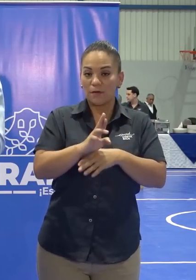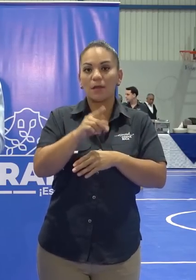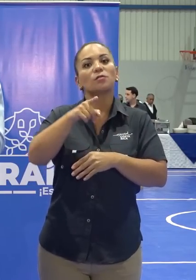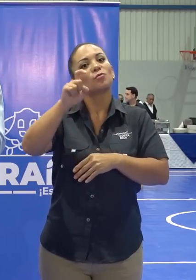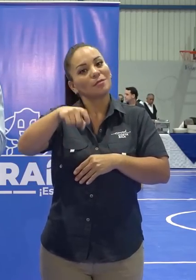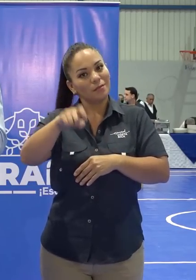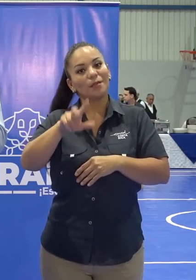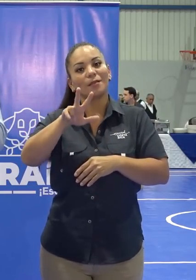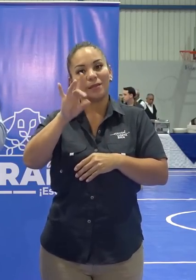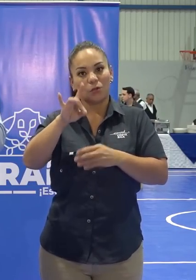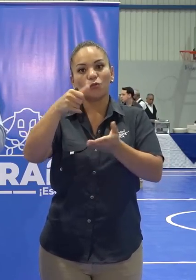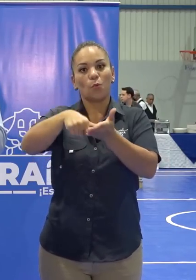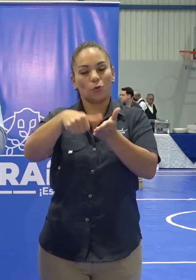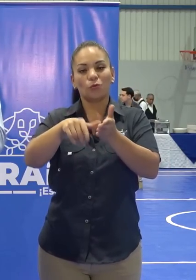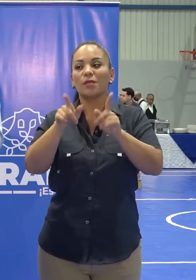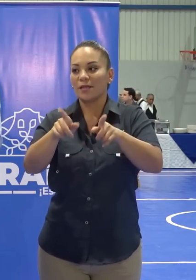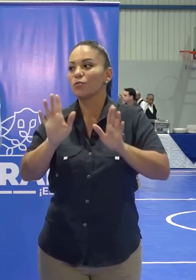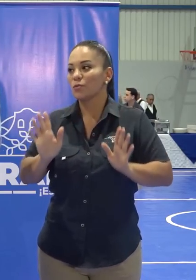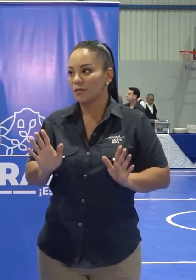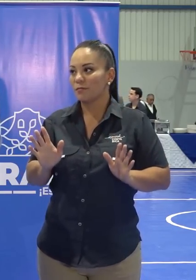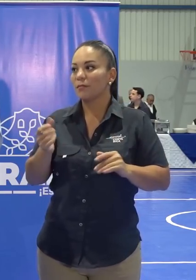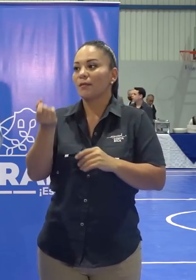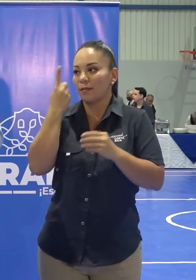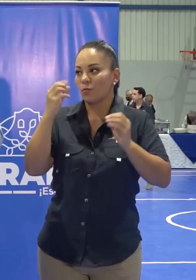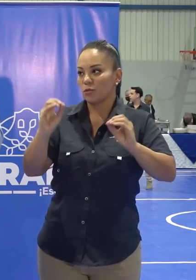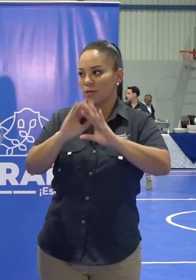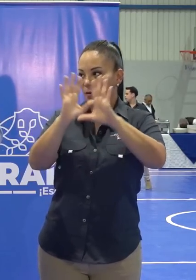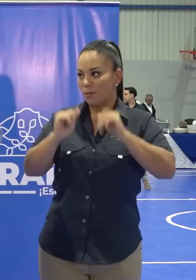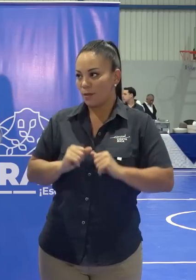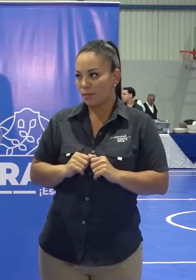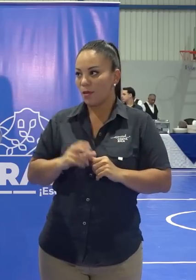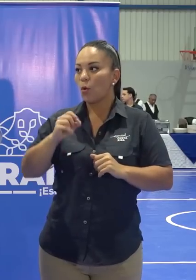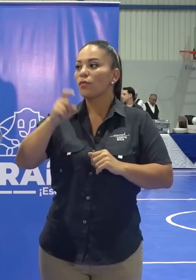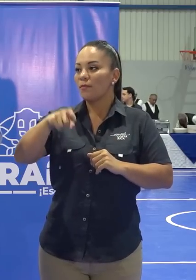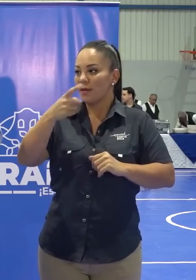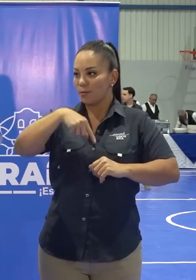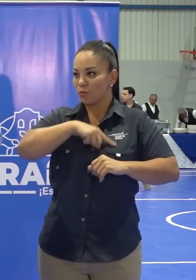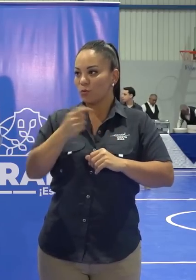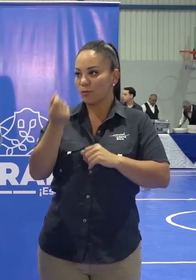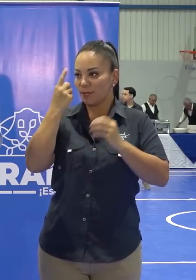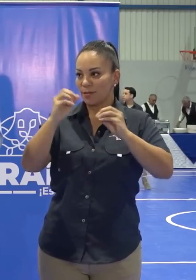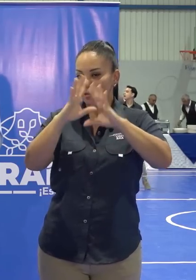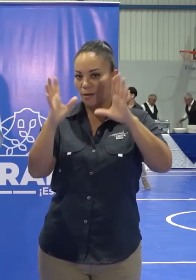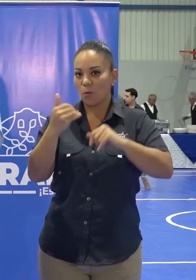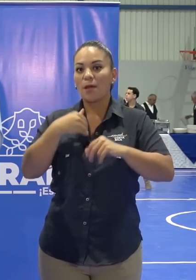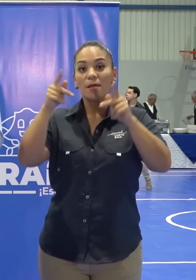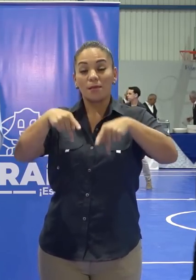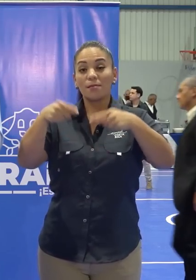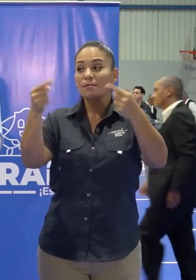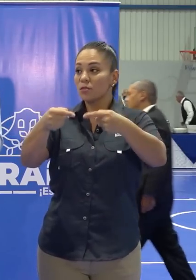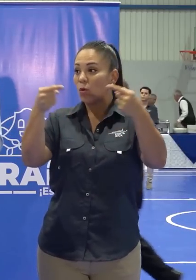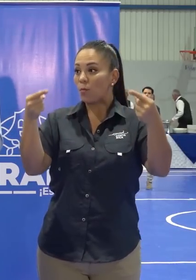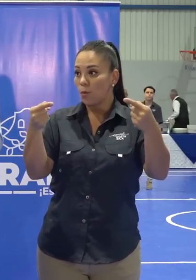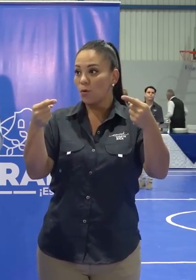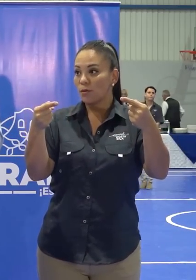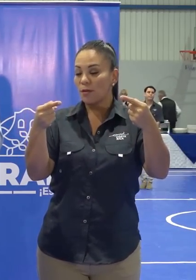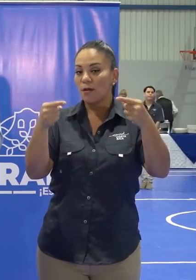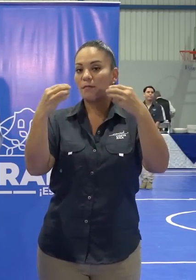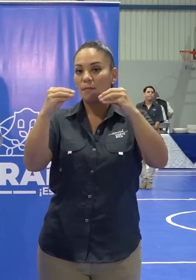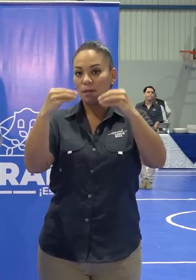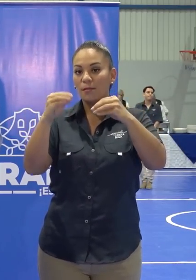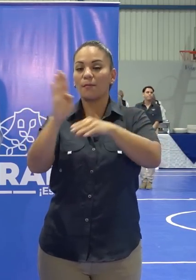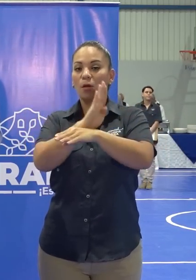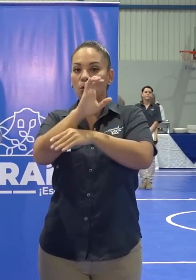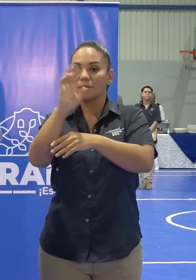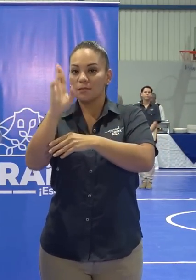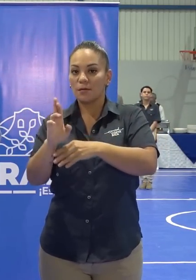38 votos. En eso estamos claros, o deberíamos estar claros. ¿Qué hay gente que se opone a la venta del Banco